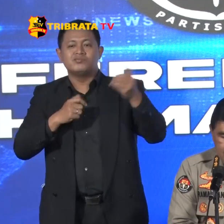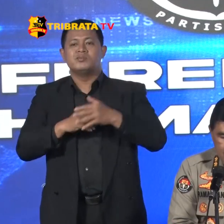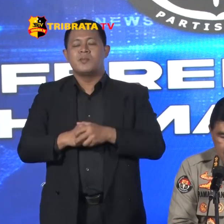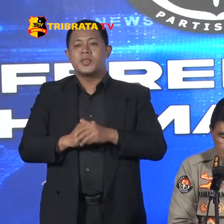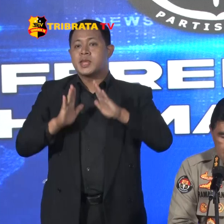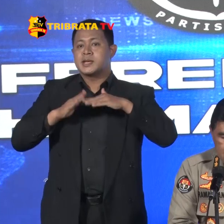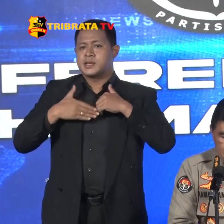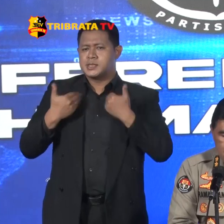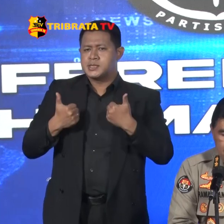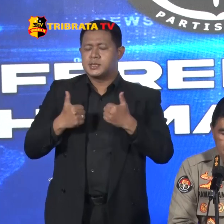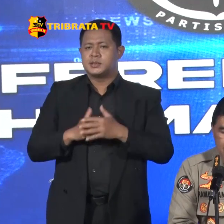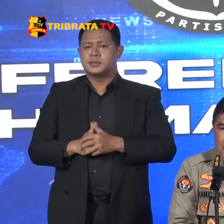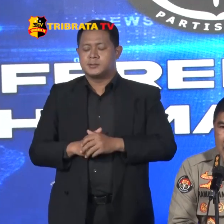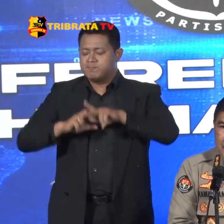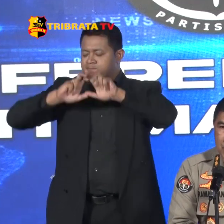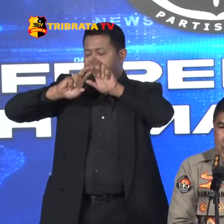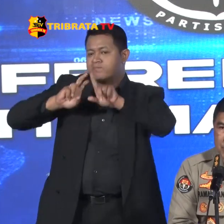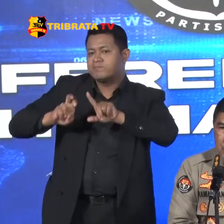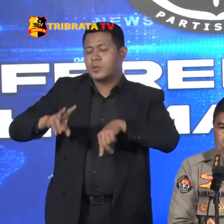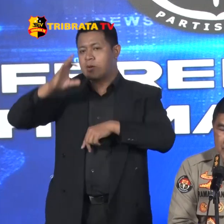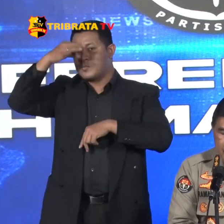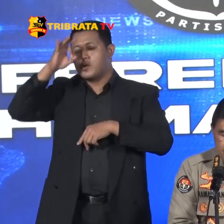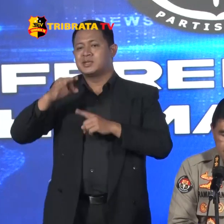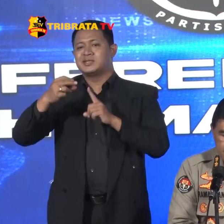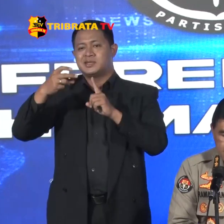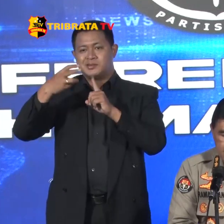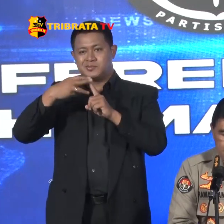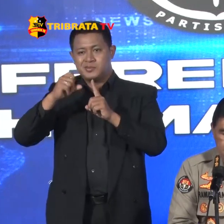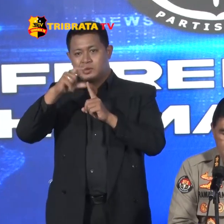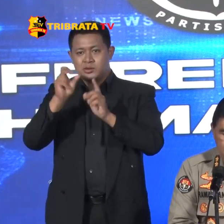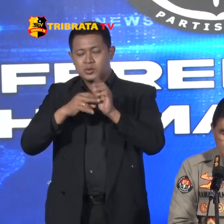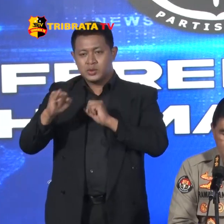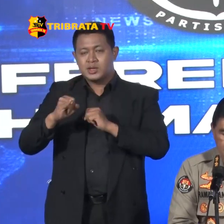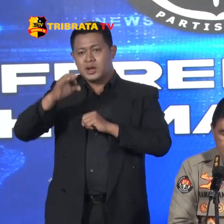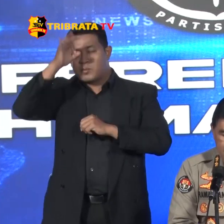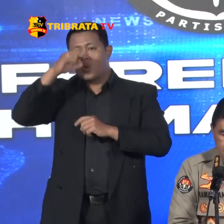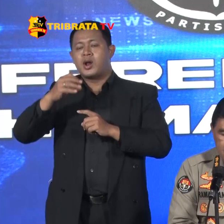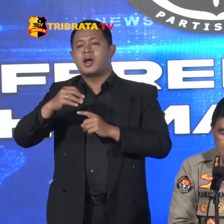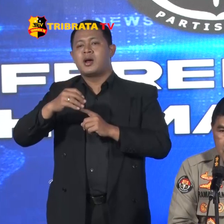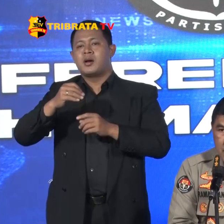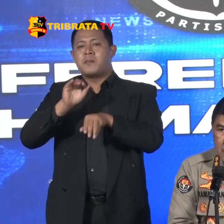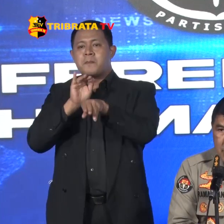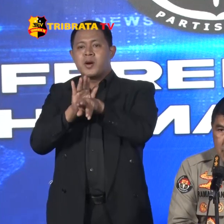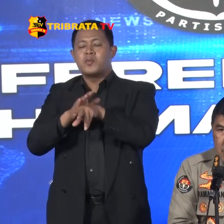hasil Kemudian hasil Pemeriksaan Polres Bintuni Dan Polda Papua Barat